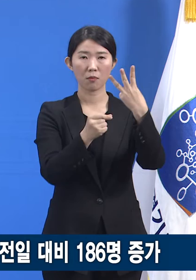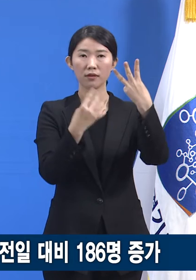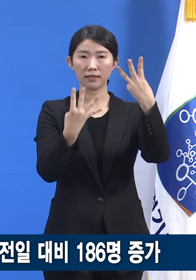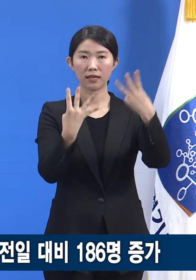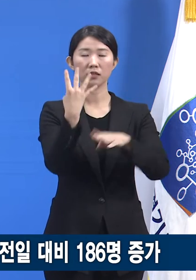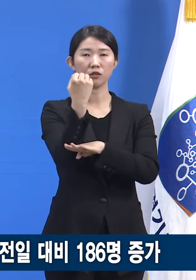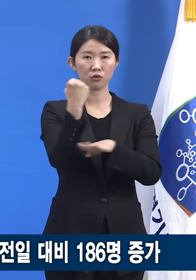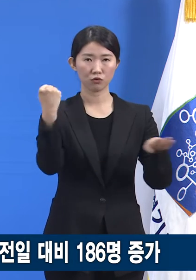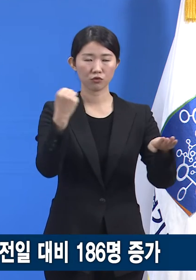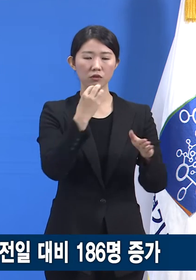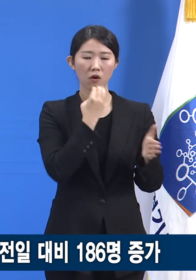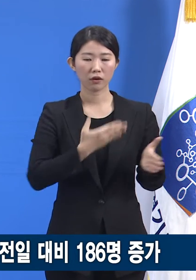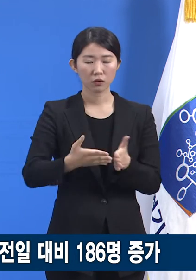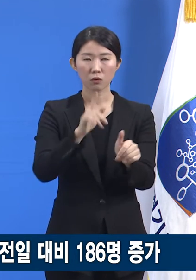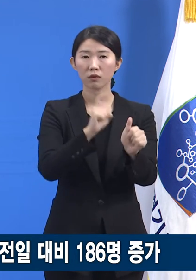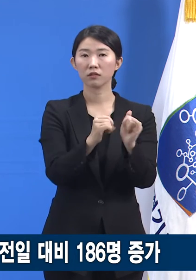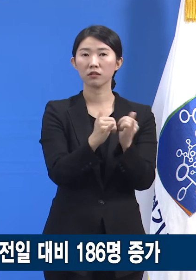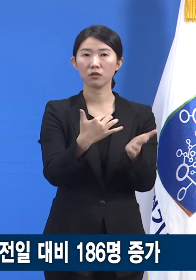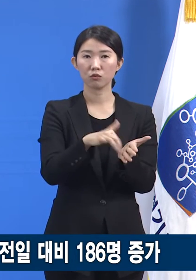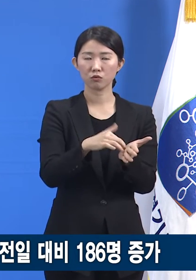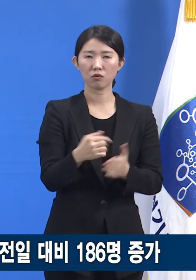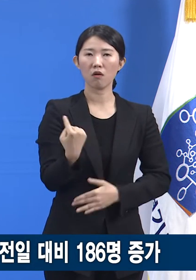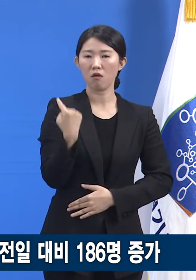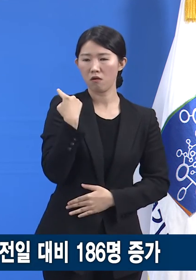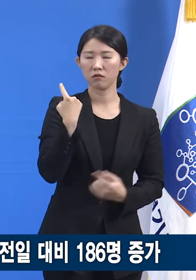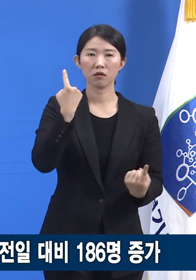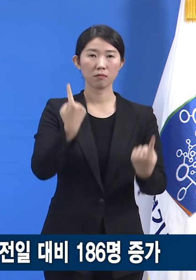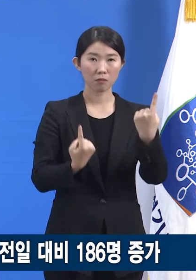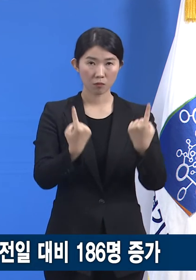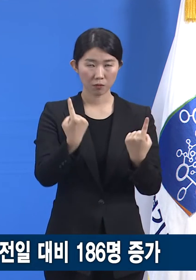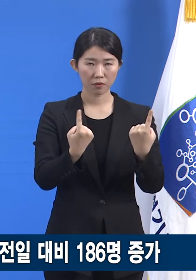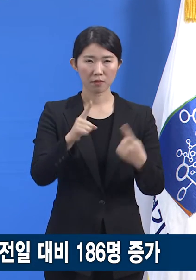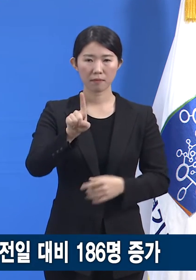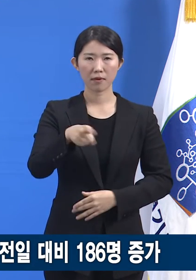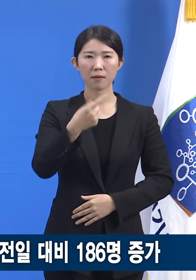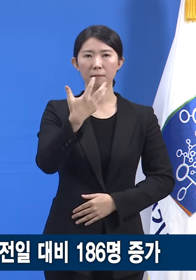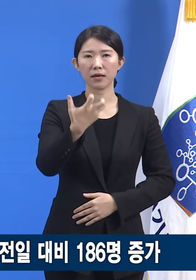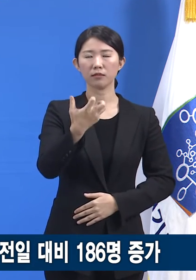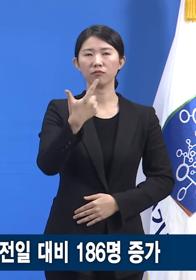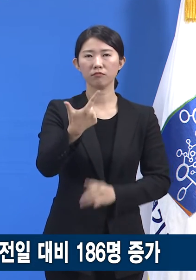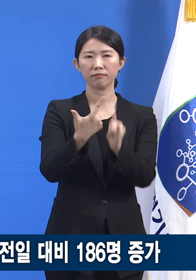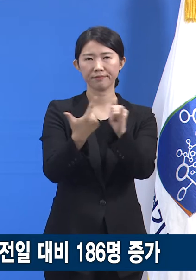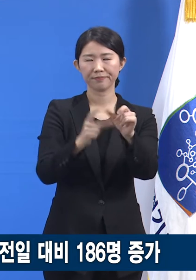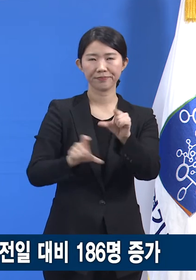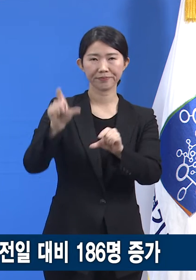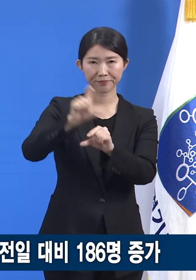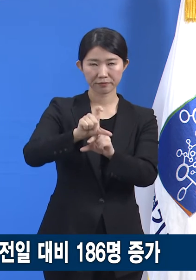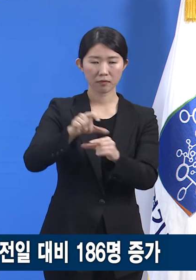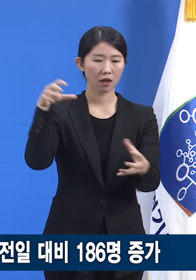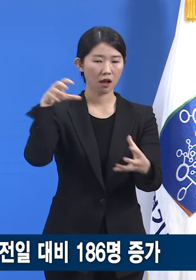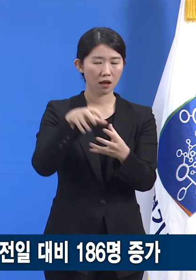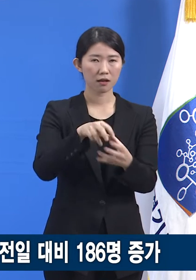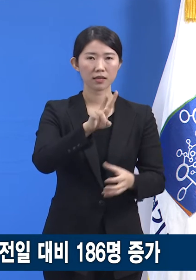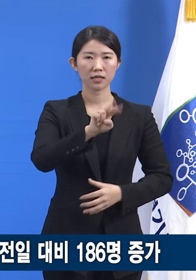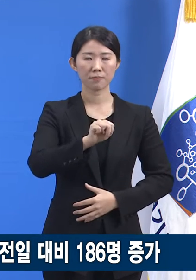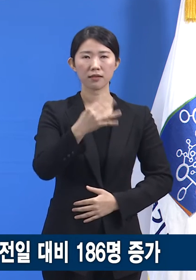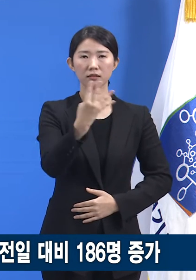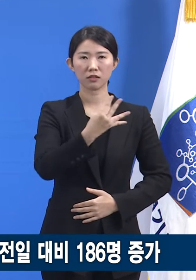기준 경기도의 확진자 수는 전일 오전 0시 대비 186명이 증가한 총 24